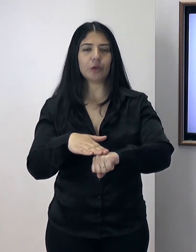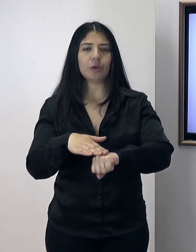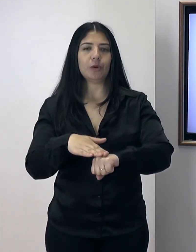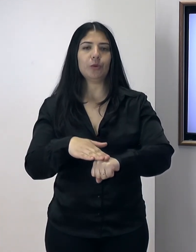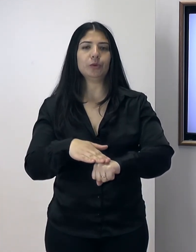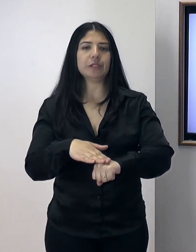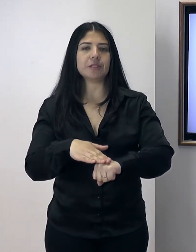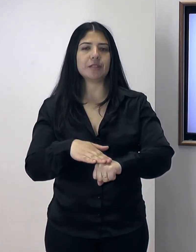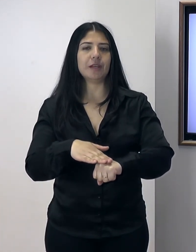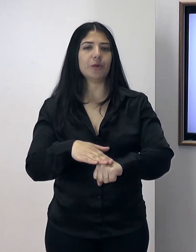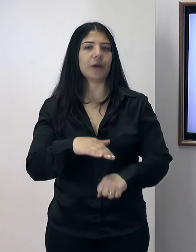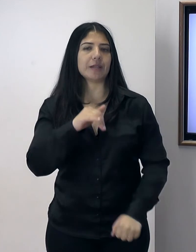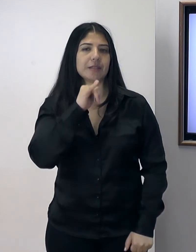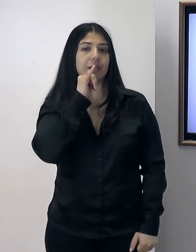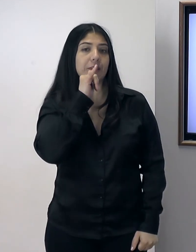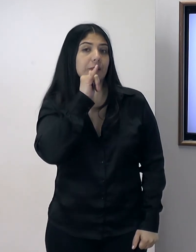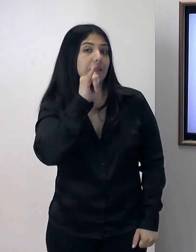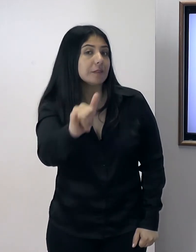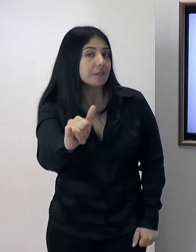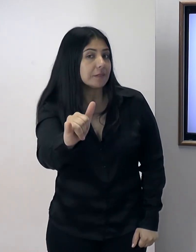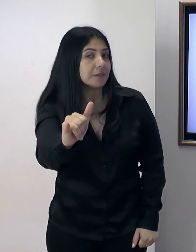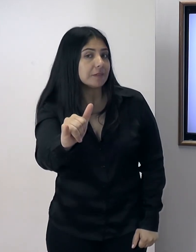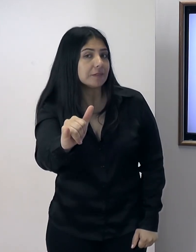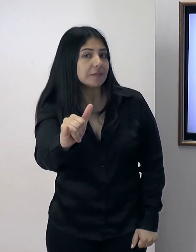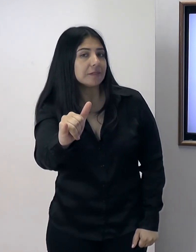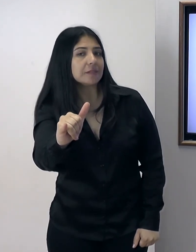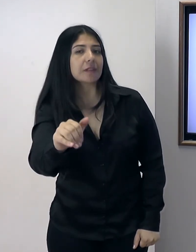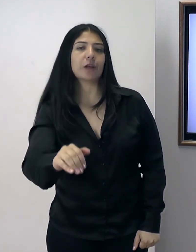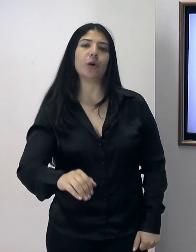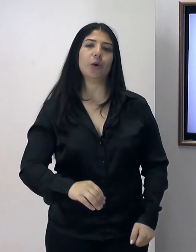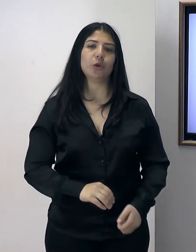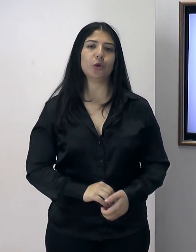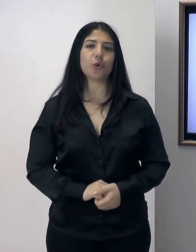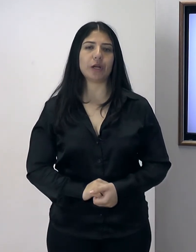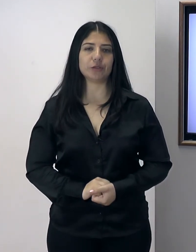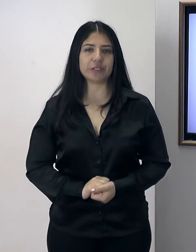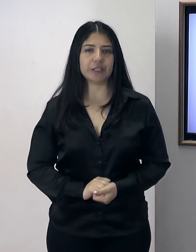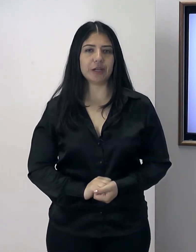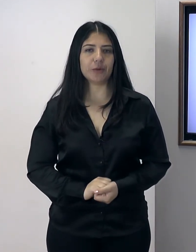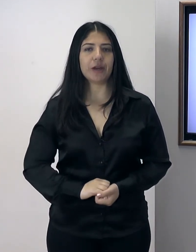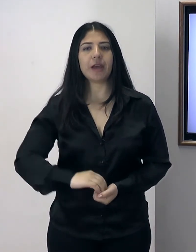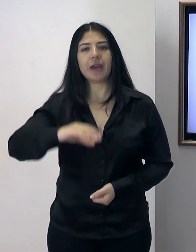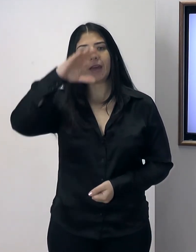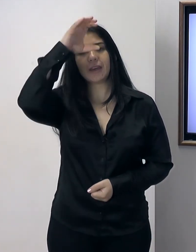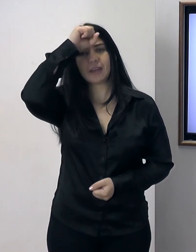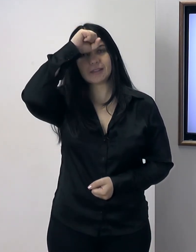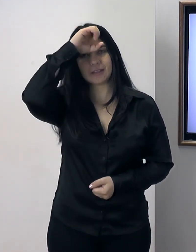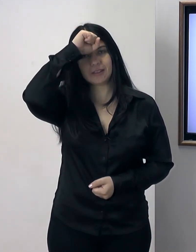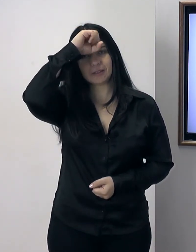O terceiro é esse aqui. E o quarto sinal é esse aqui.